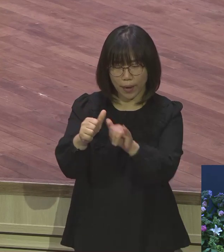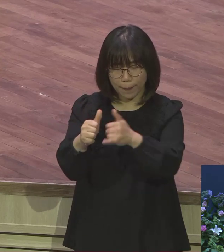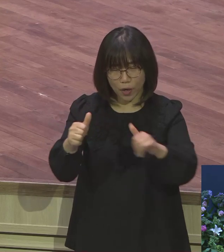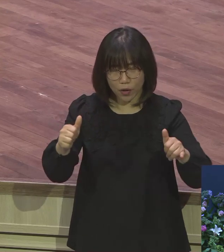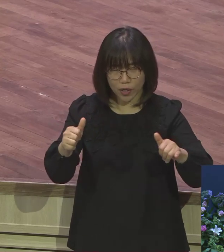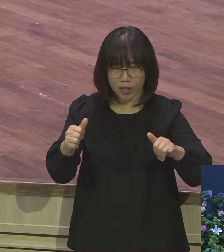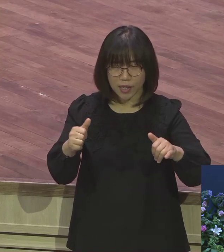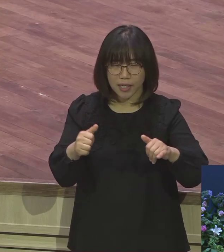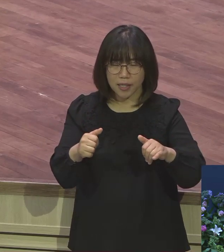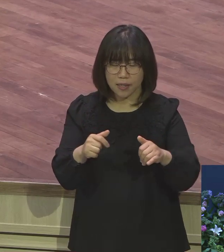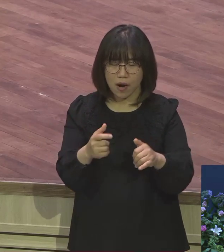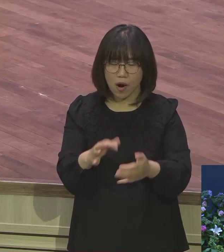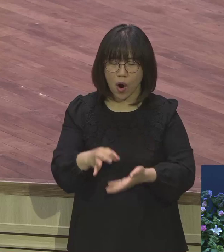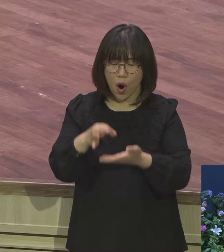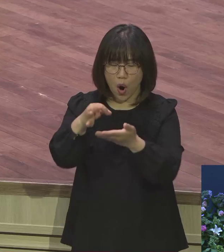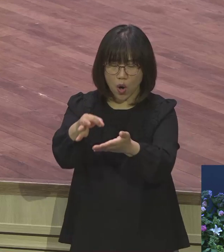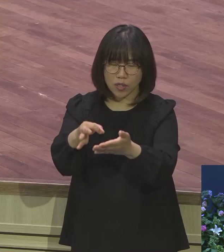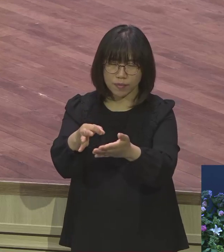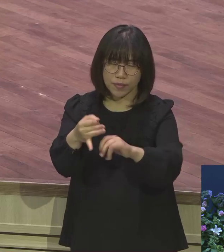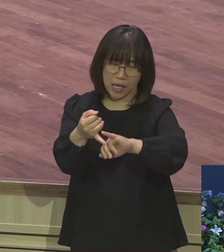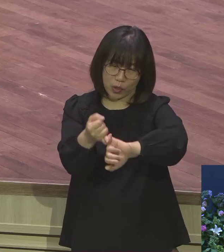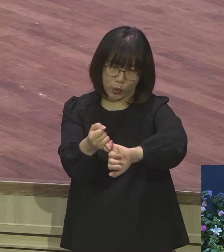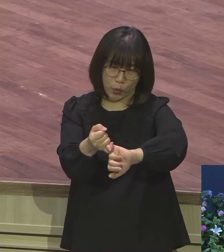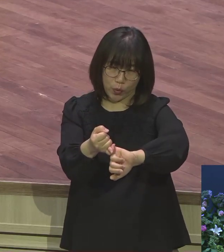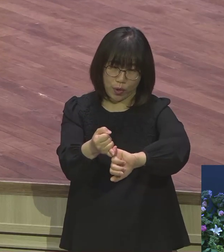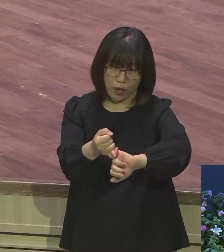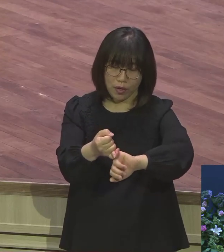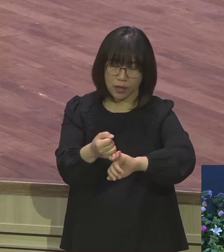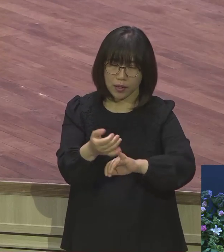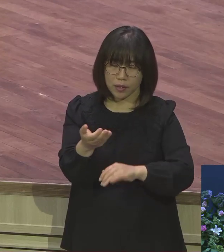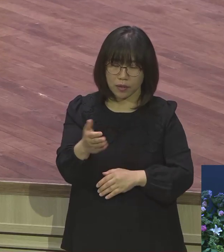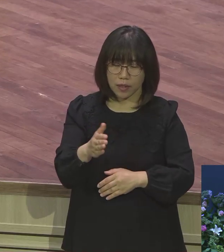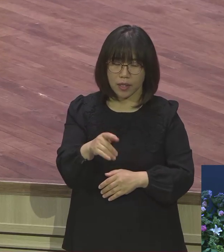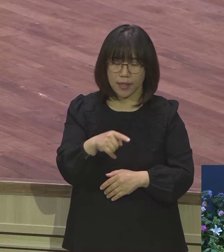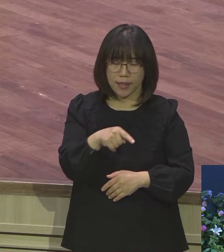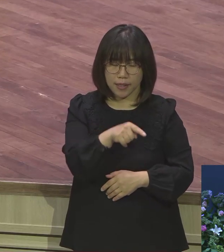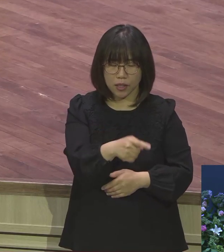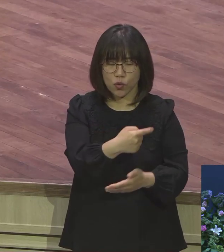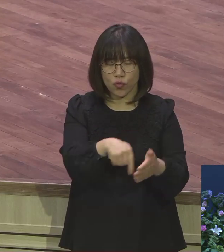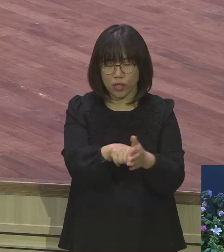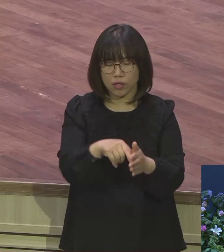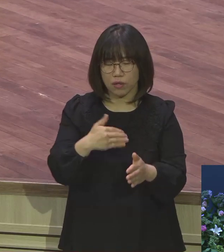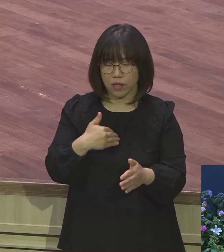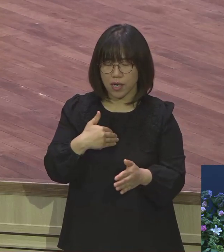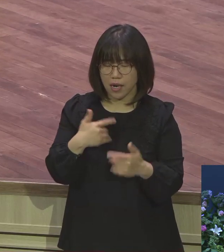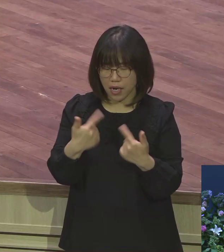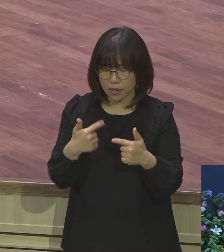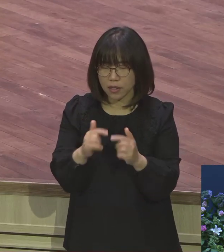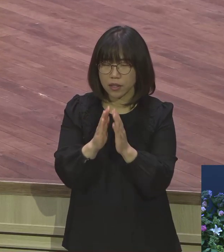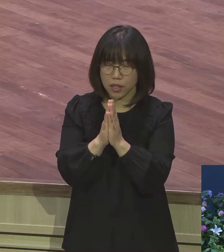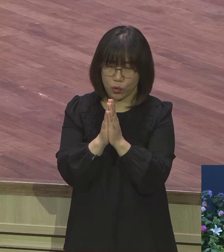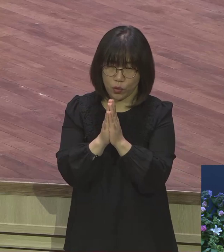하나님 이 작정한 분들이 경제문을 확 열어가지고 올해 안에 흥금하는 완답하는 기적을 보여줘